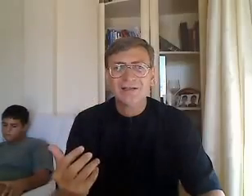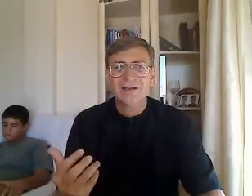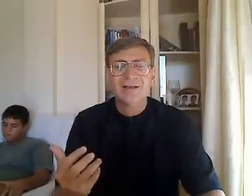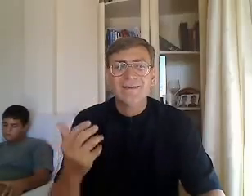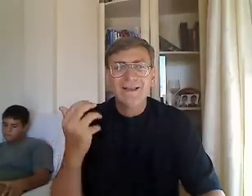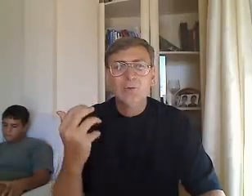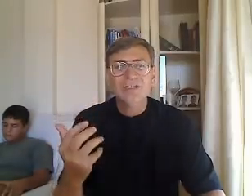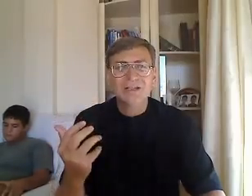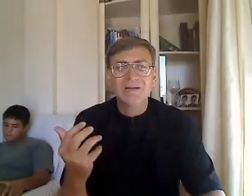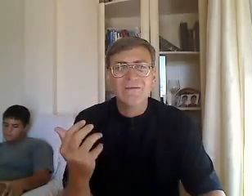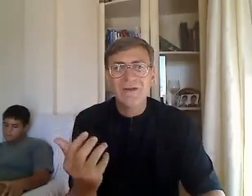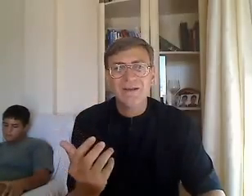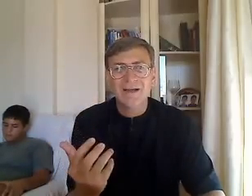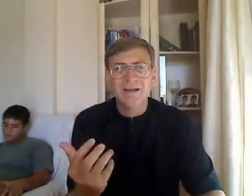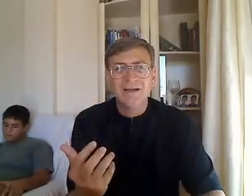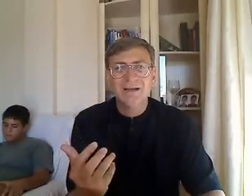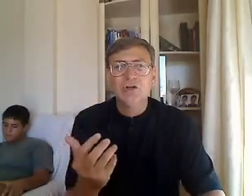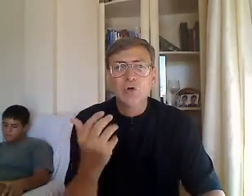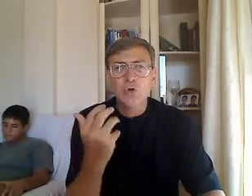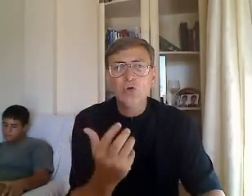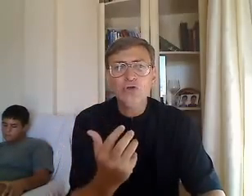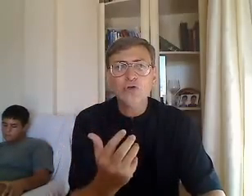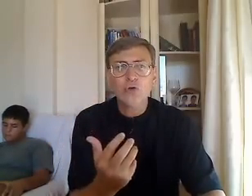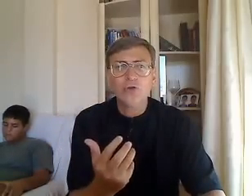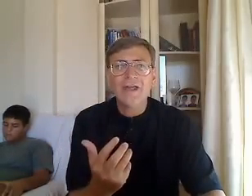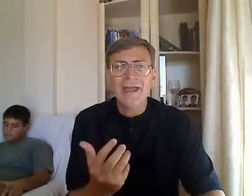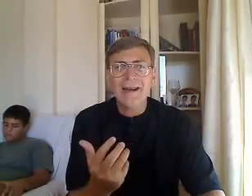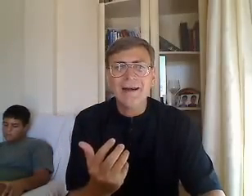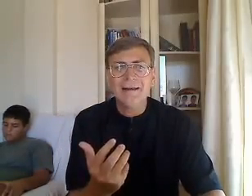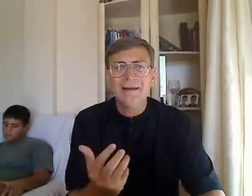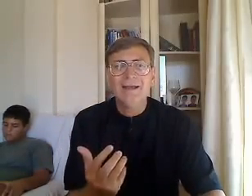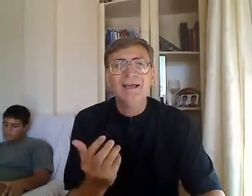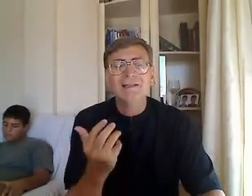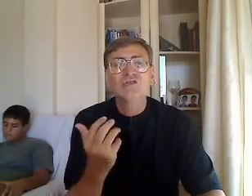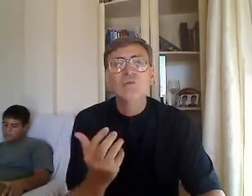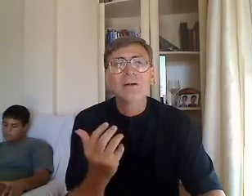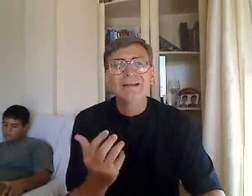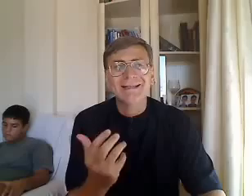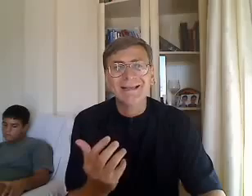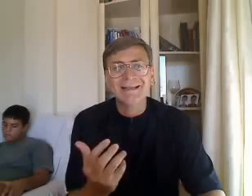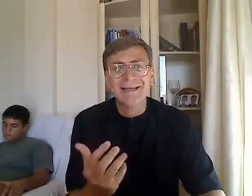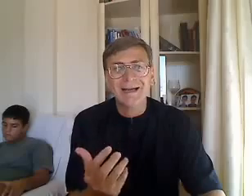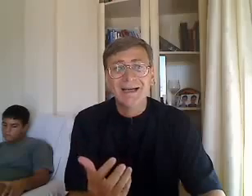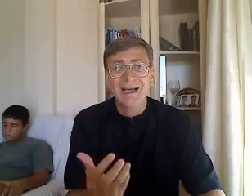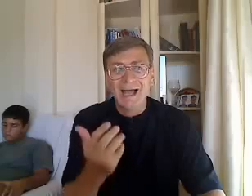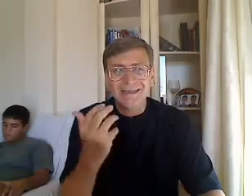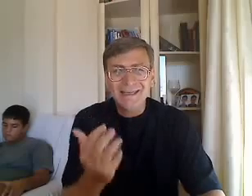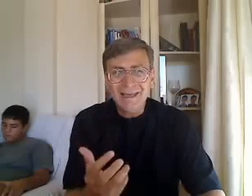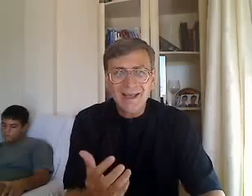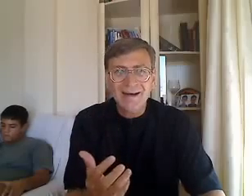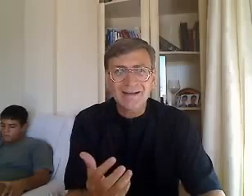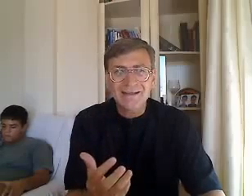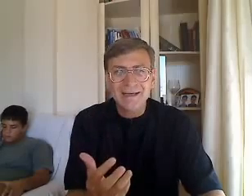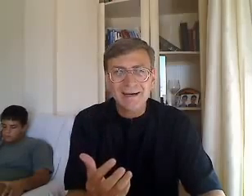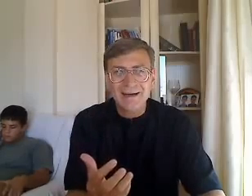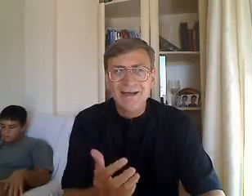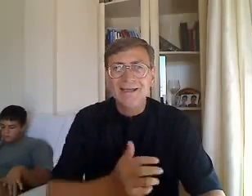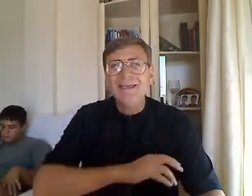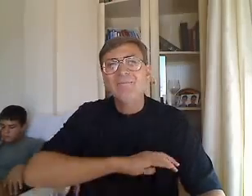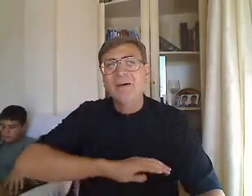de nuestra vida junto con Él en Su presencia, aquí en la tierra y